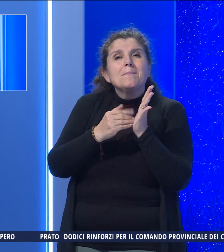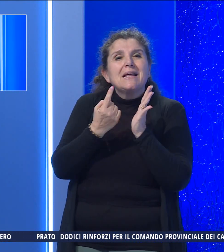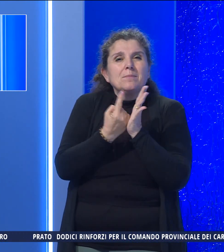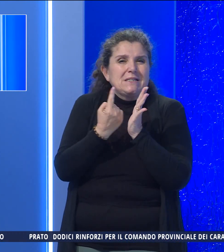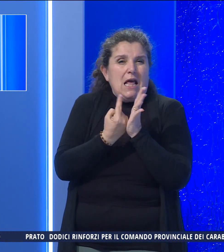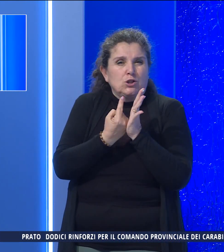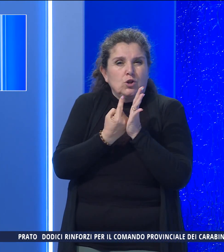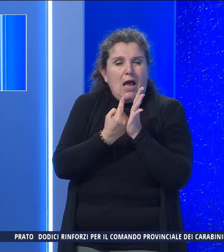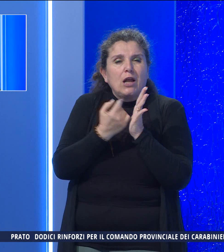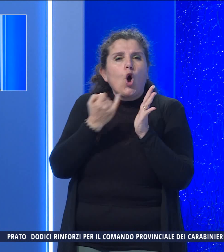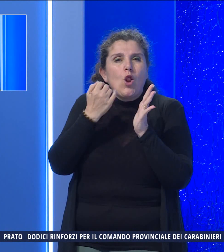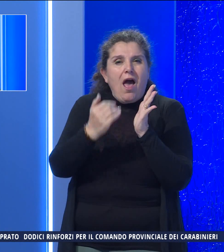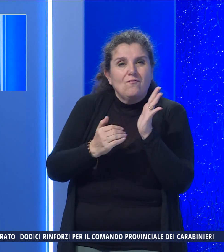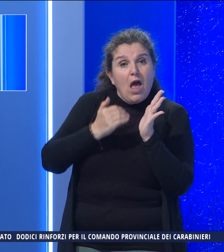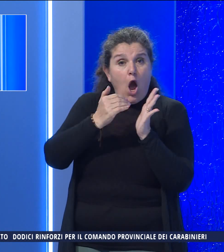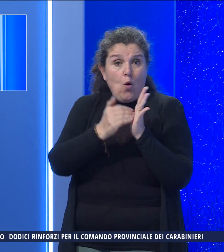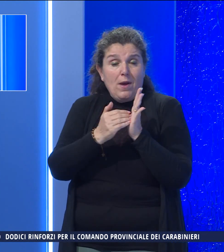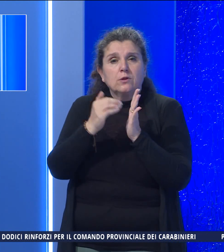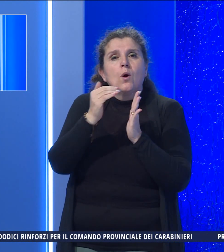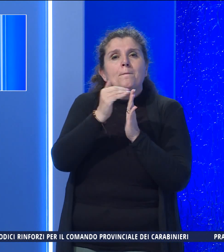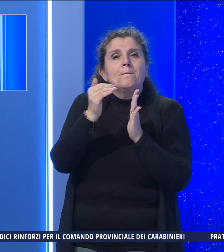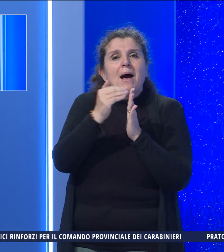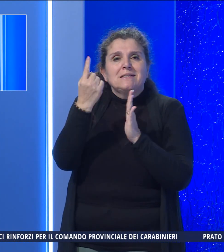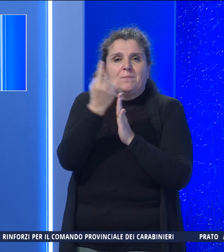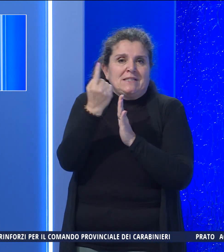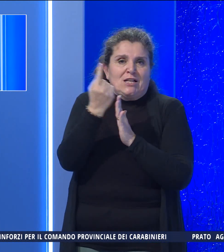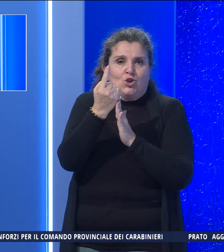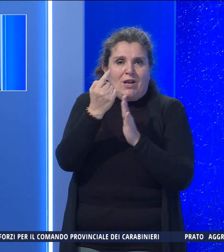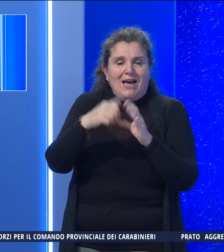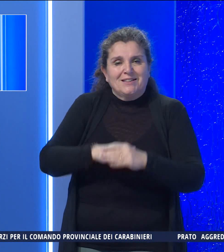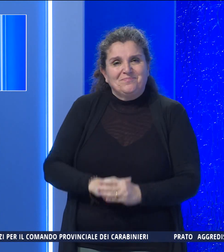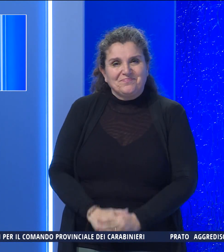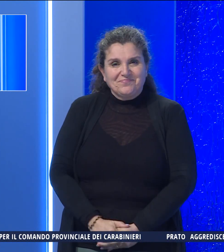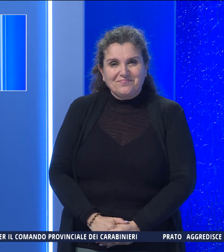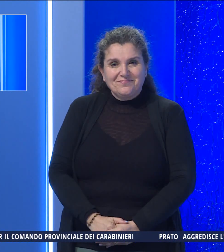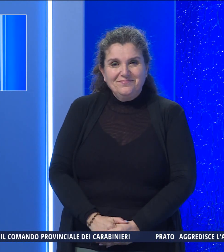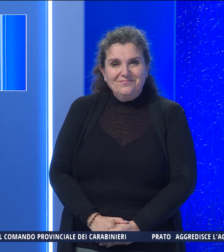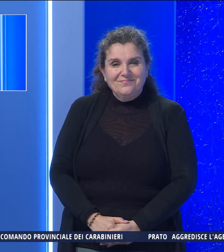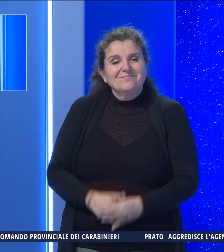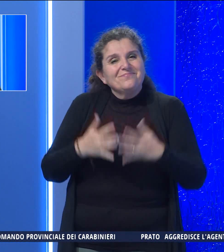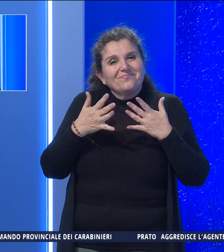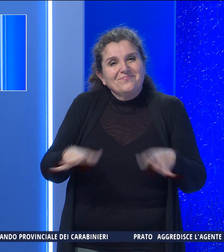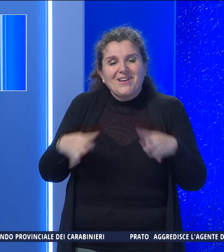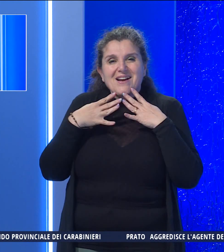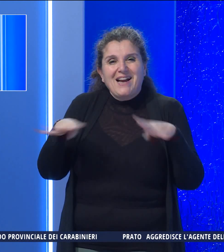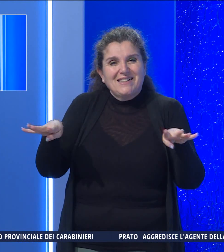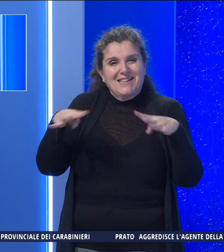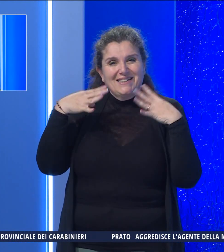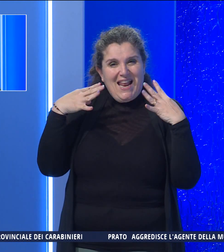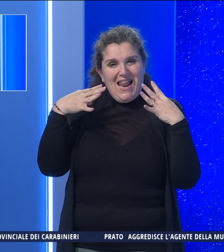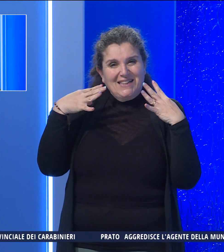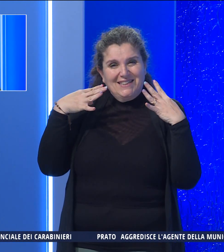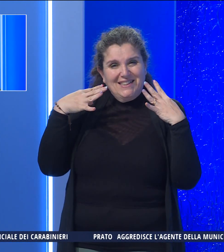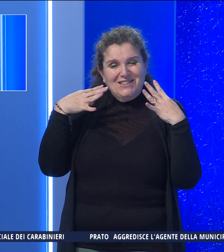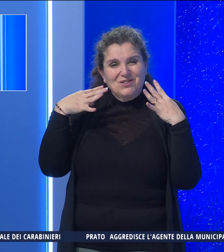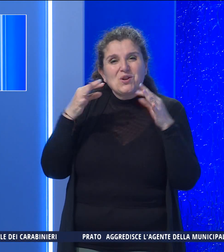stazionarie o un lieve aumento massime stazionarie. Finisce qui il telegiornale Nella lingua dei